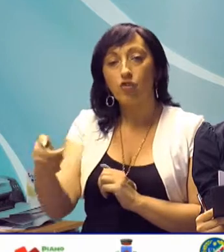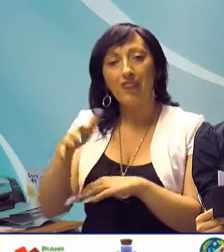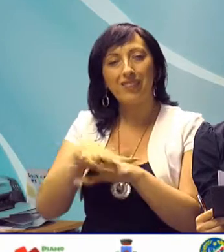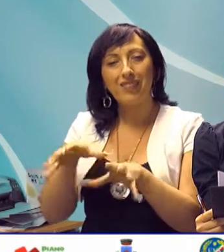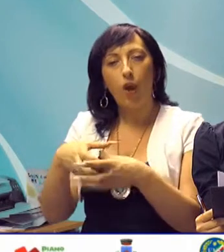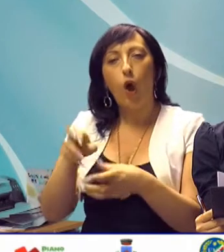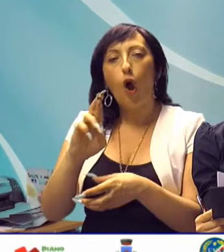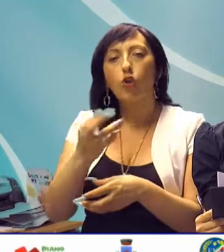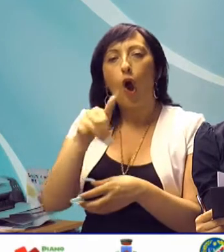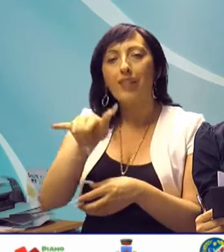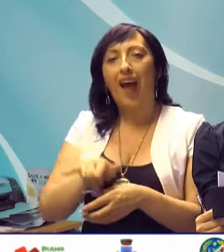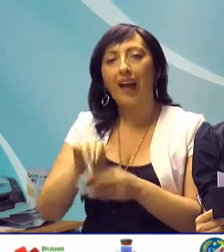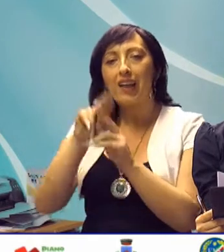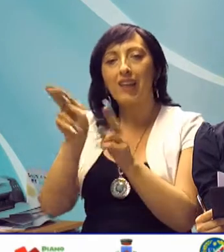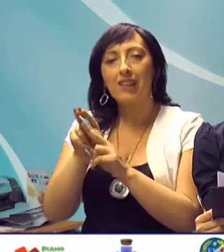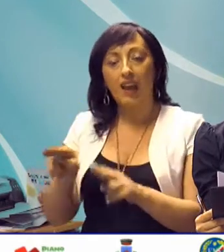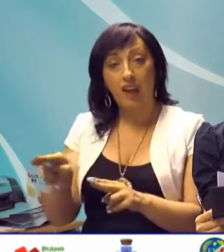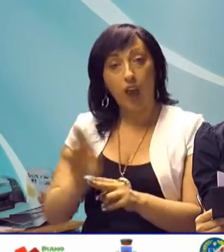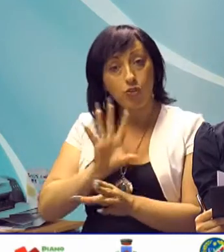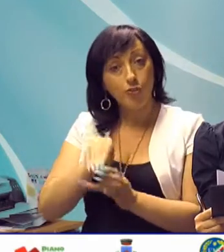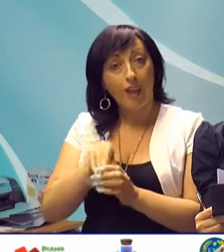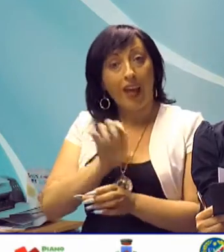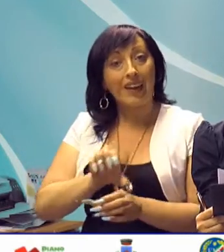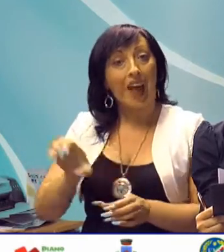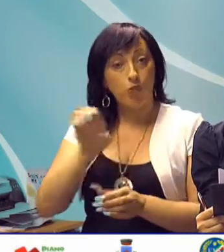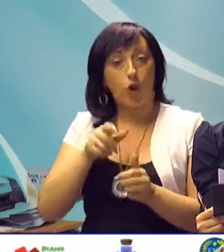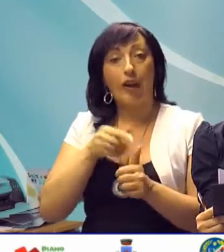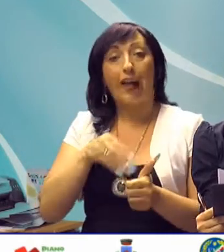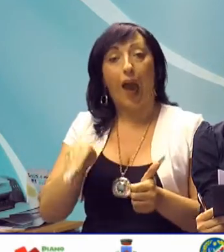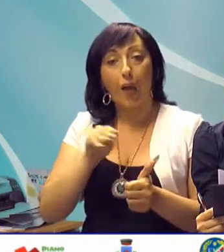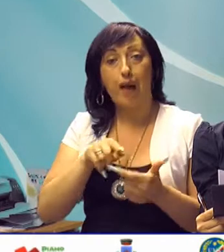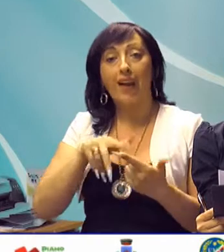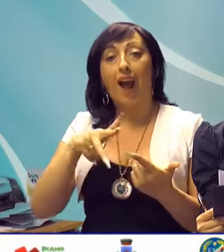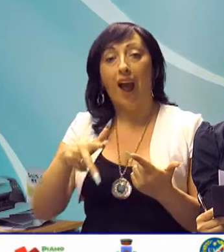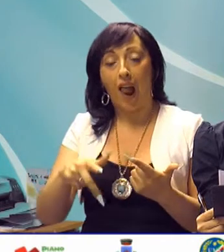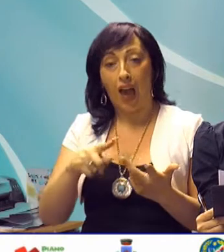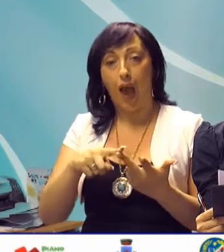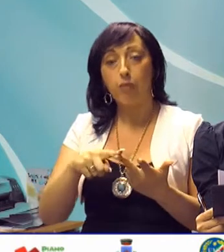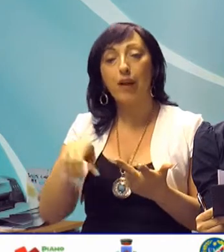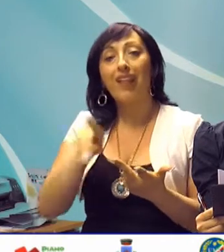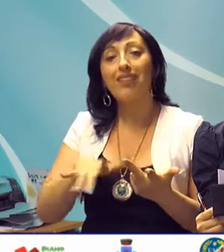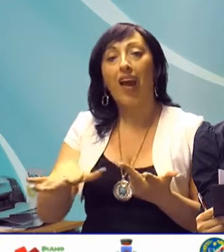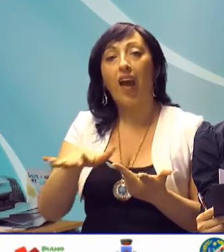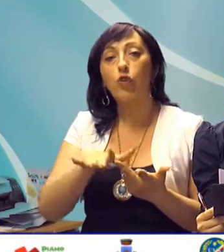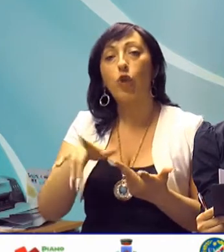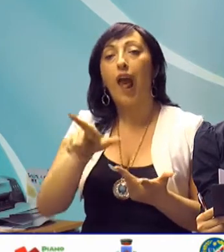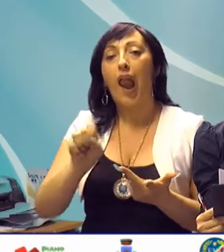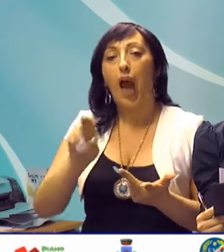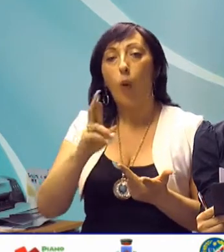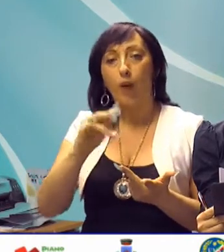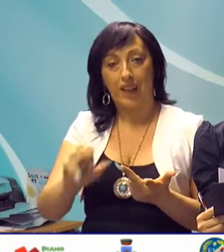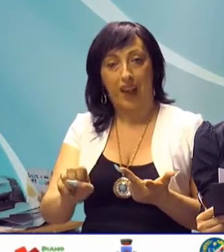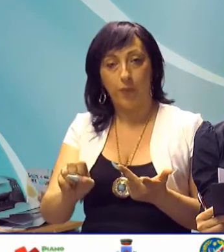Rotary International che comprende le regioni Campania, Calabria e il territorio di Lauria.